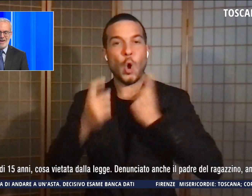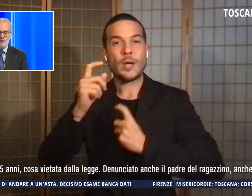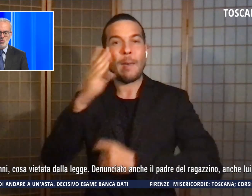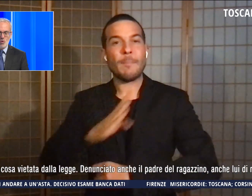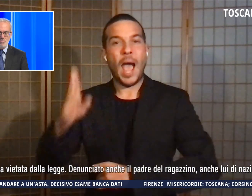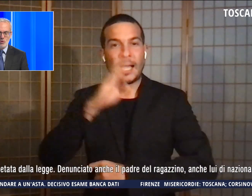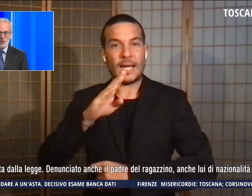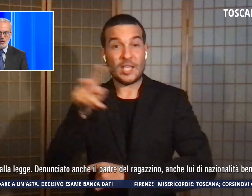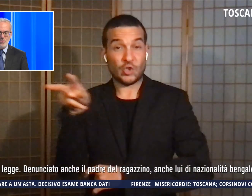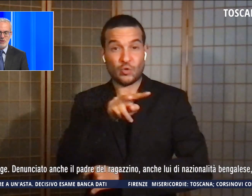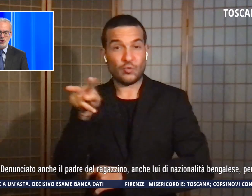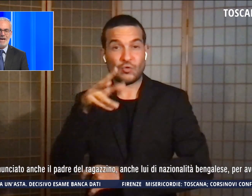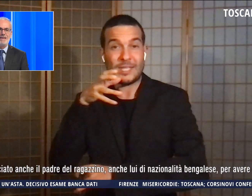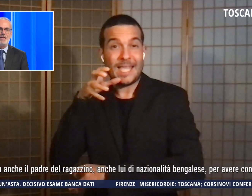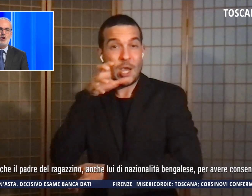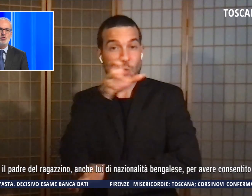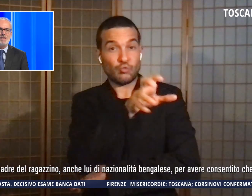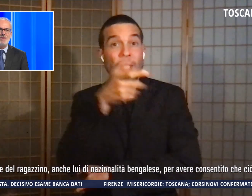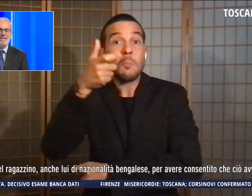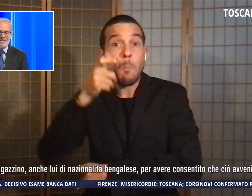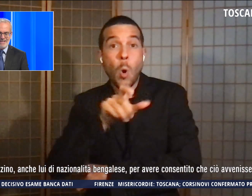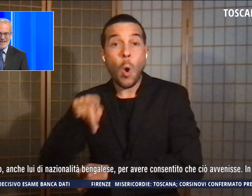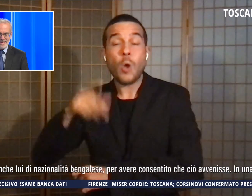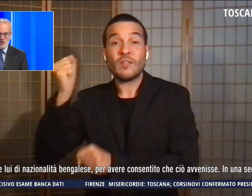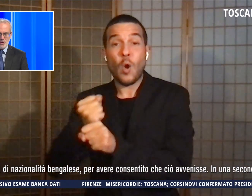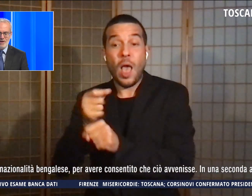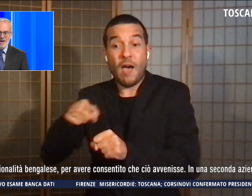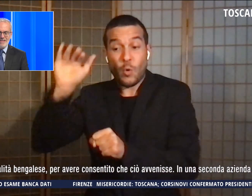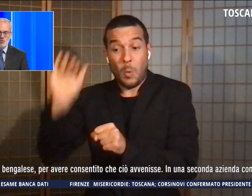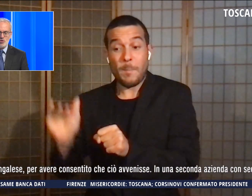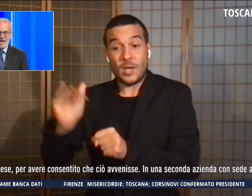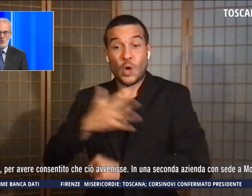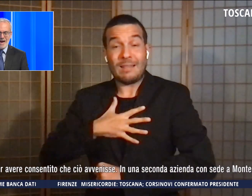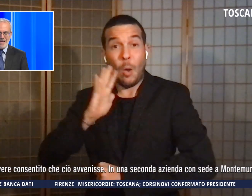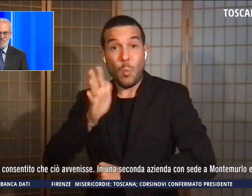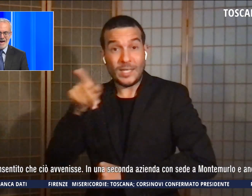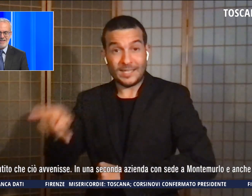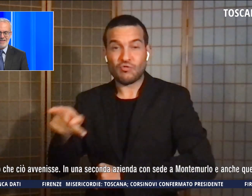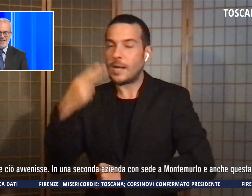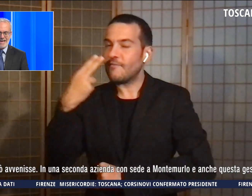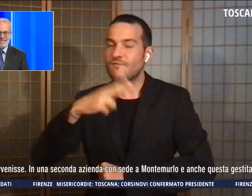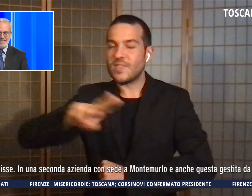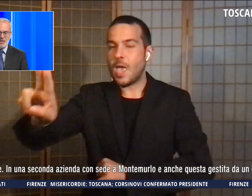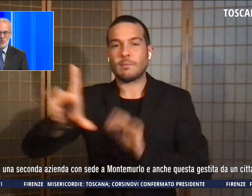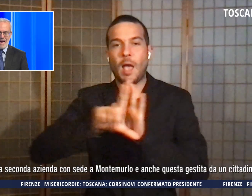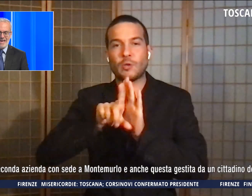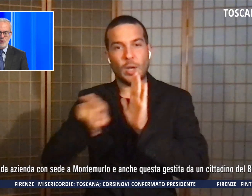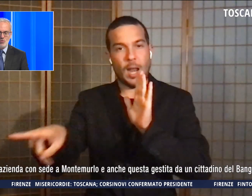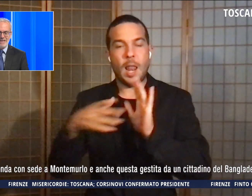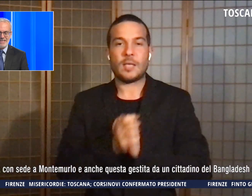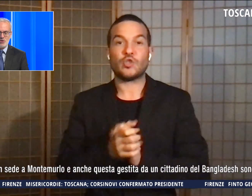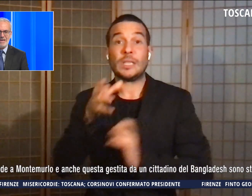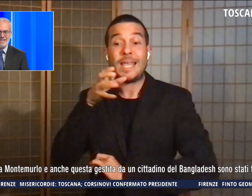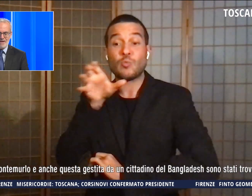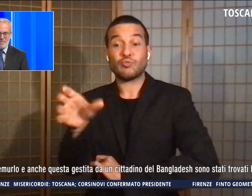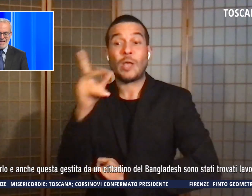avviato al lavoro un minore di 15 anni, cosa vietata dalla legge. Denunciato anche il padre del ragazzino, anche